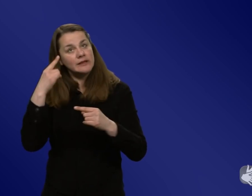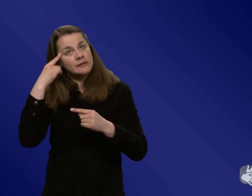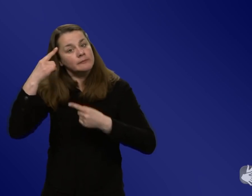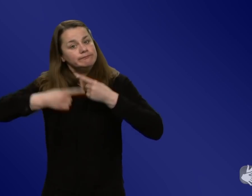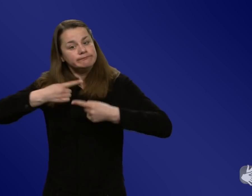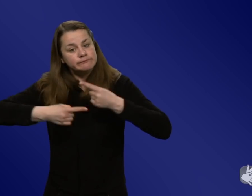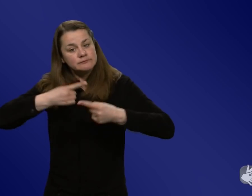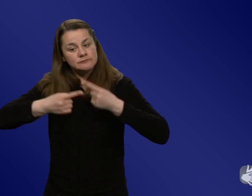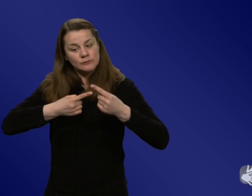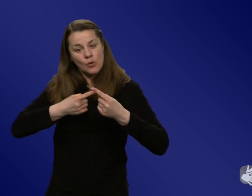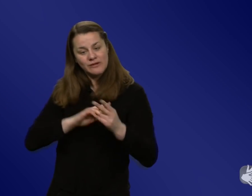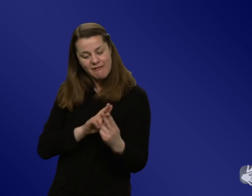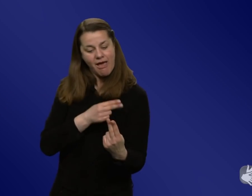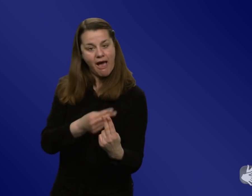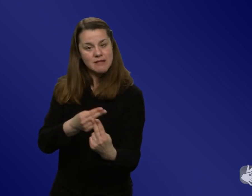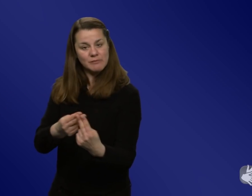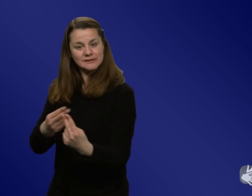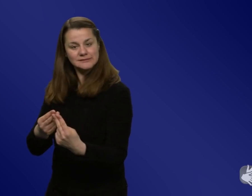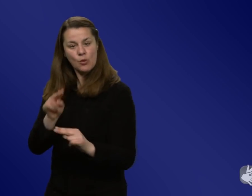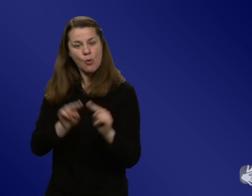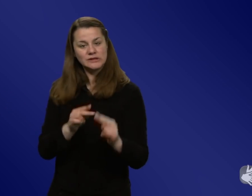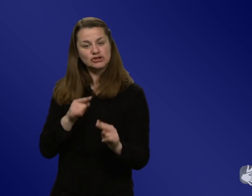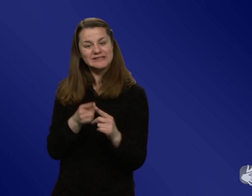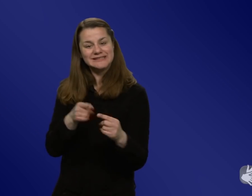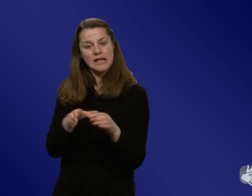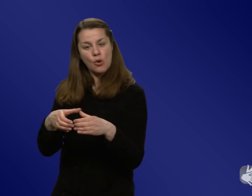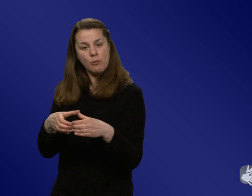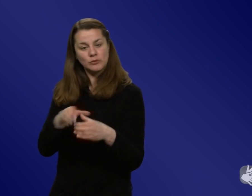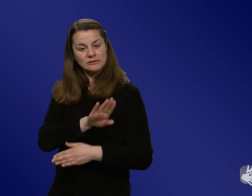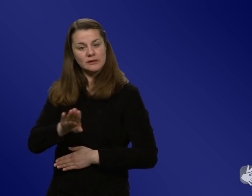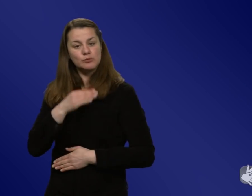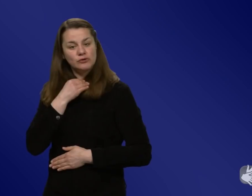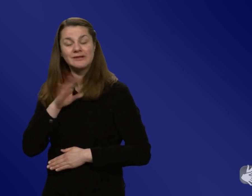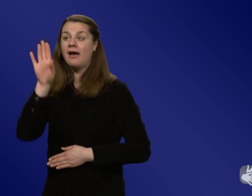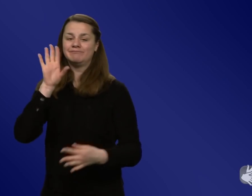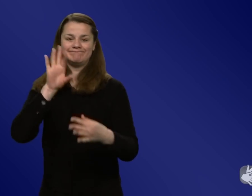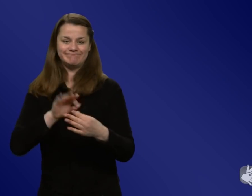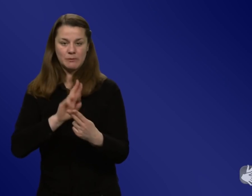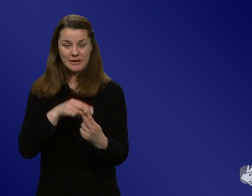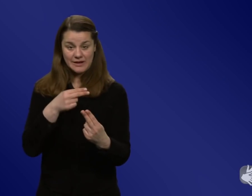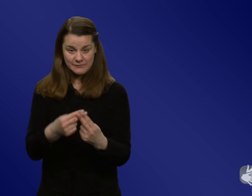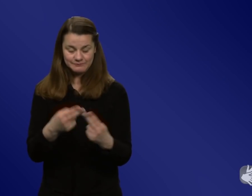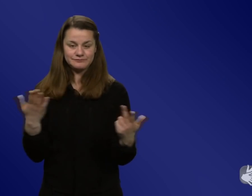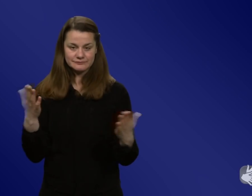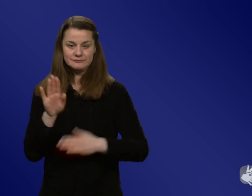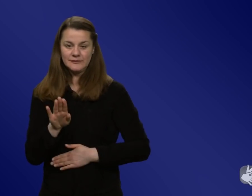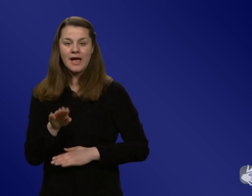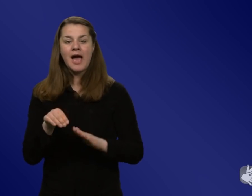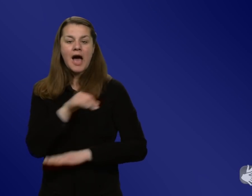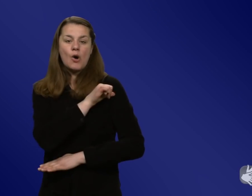adaptierbar ist. Beim Stichwort adaptierbar. Wie wichtig ist denn, wie verbindlich und persönlich so eine Einladung zum Impfen ist? Nun war es ja in Deutschland